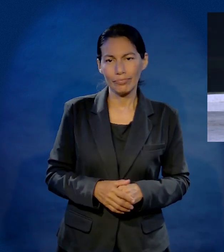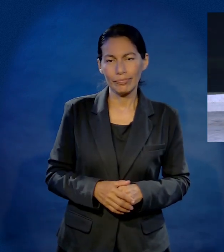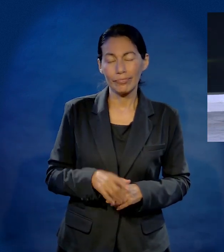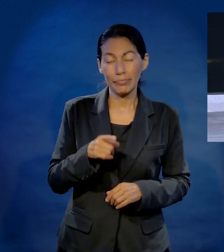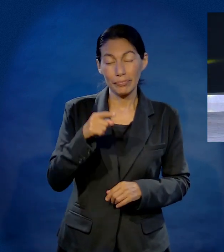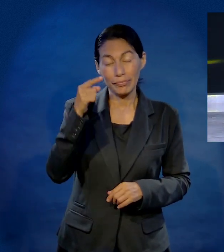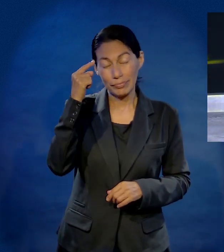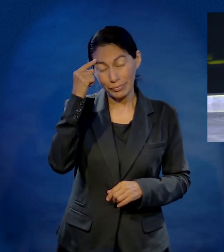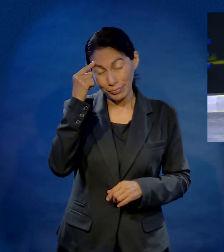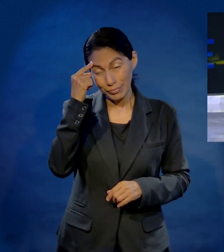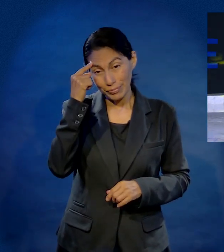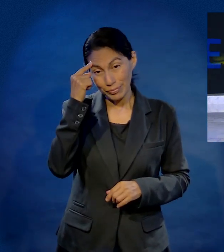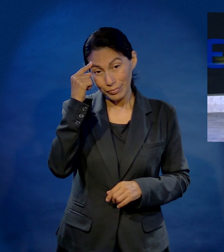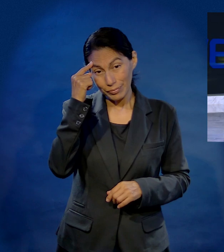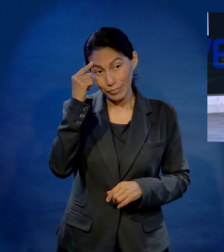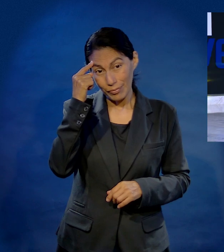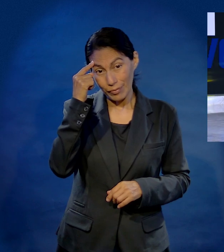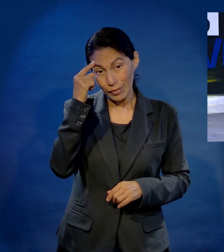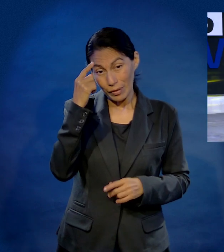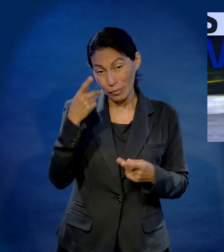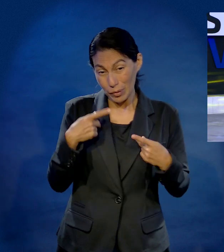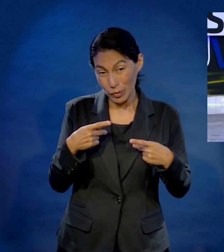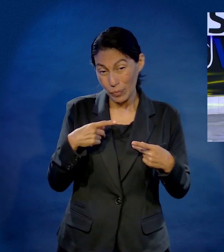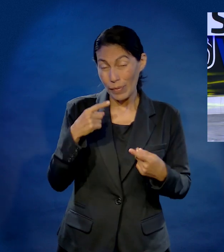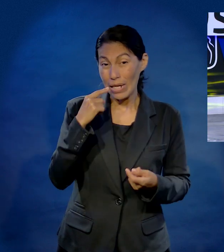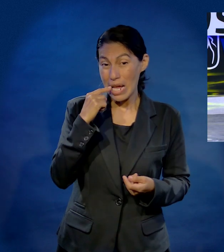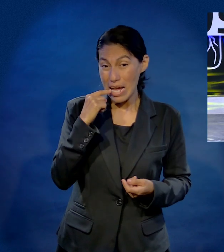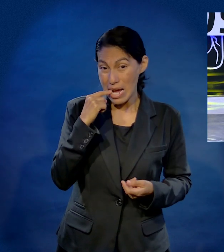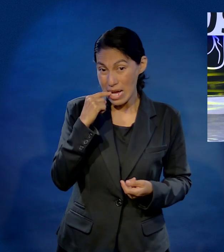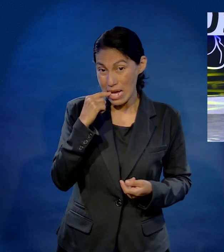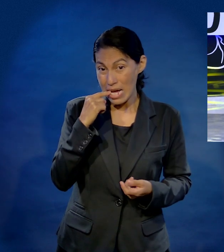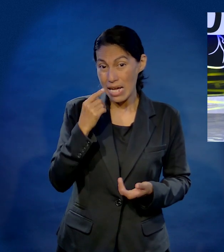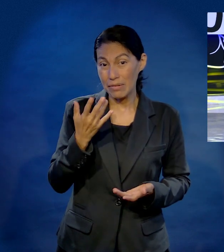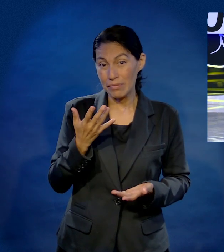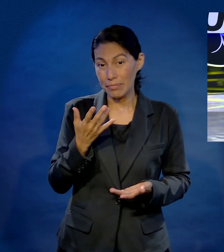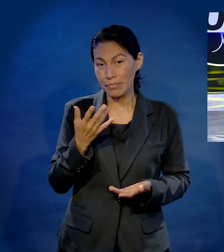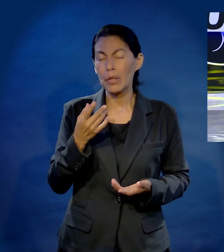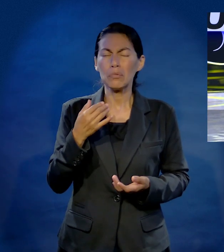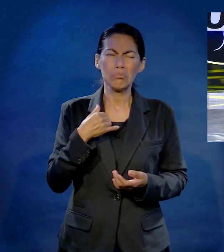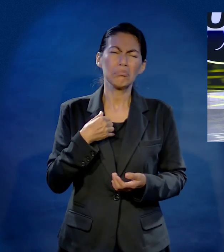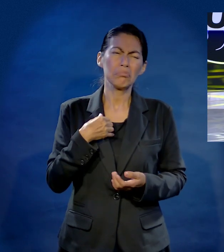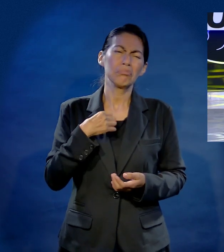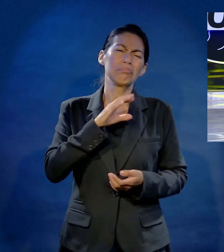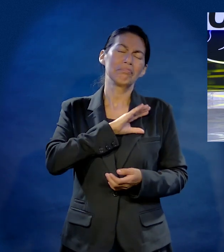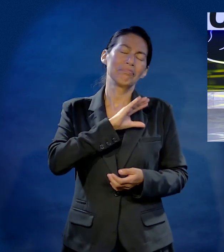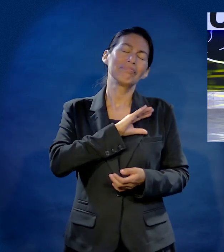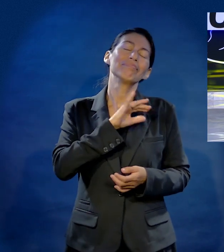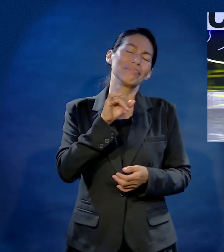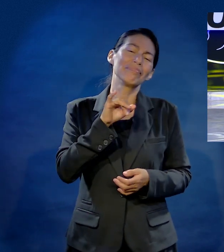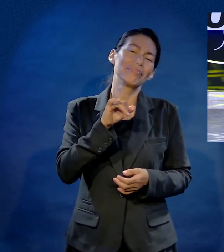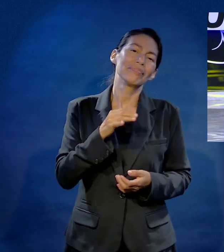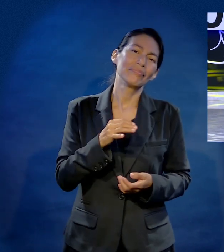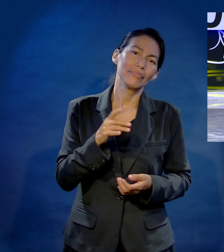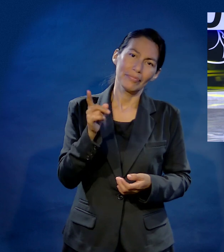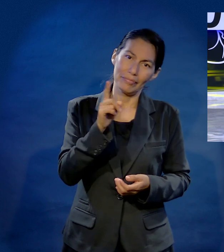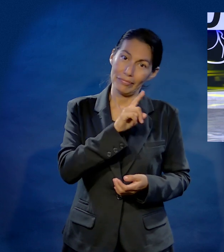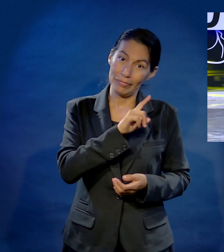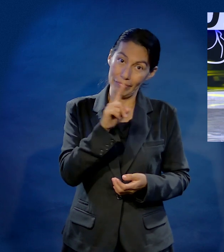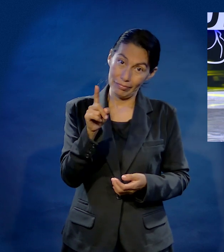después cómo se pone. Pregúntate con sinceridad, ¿es celoso? ¿Es celosa? Sí, porque me quiere.